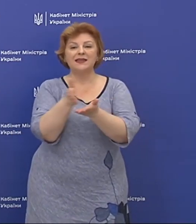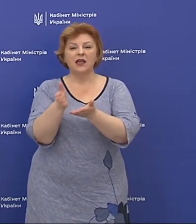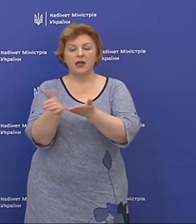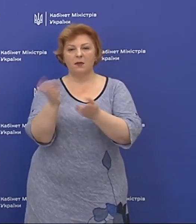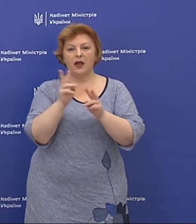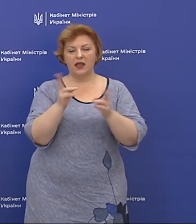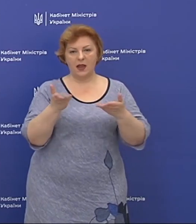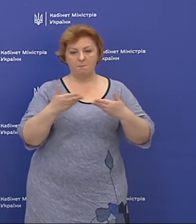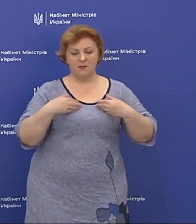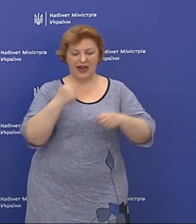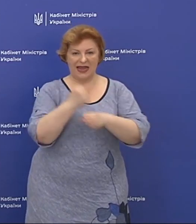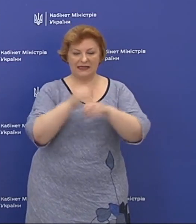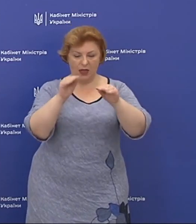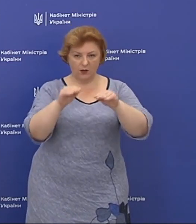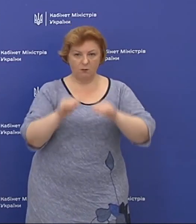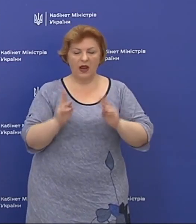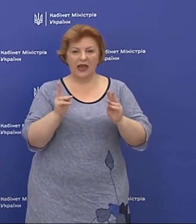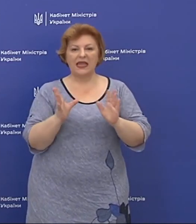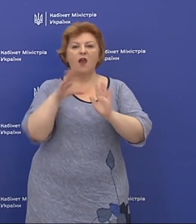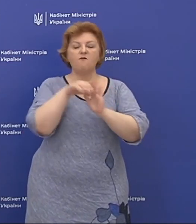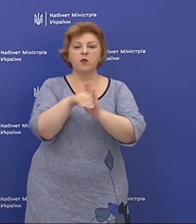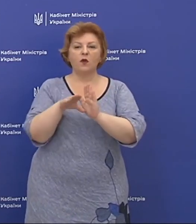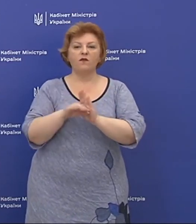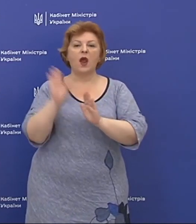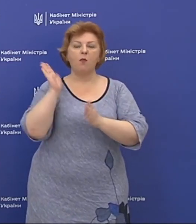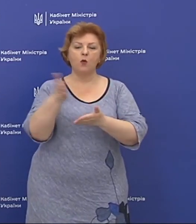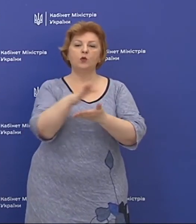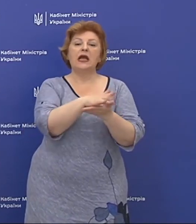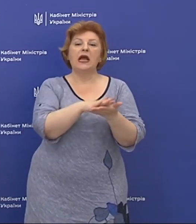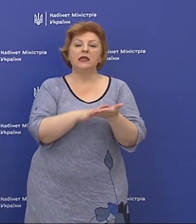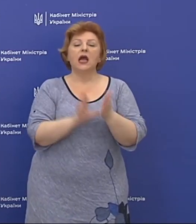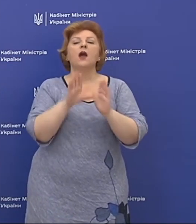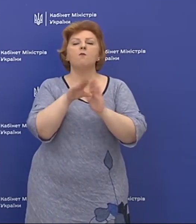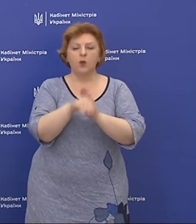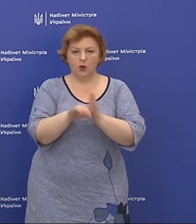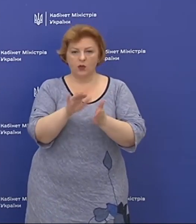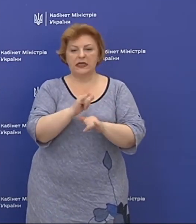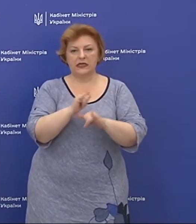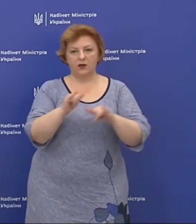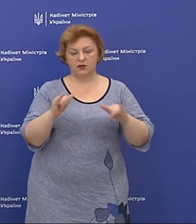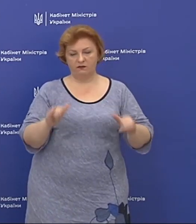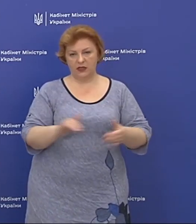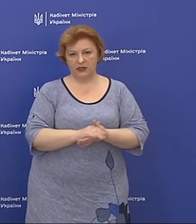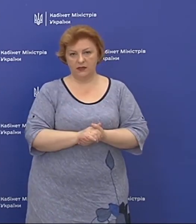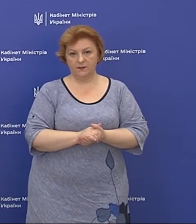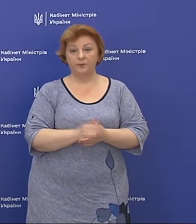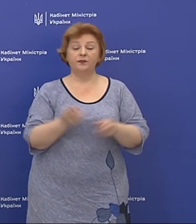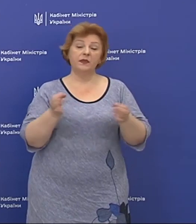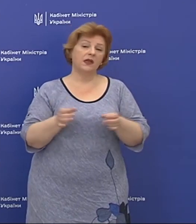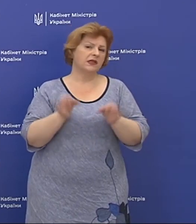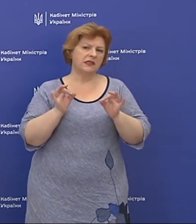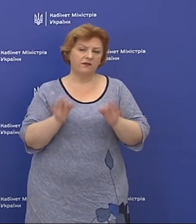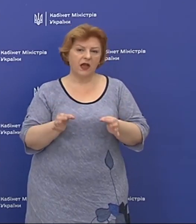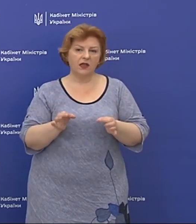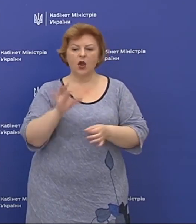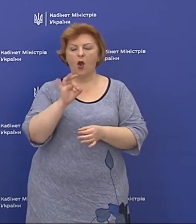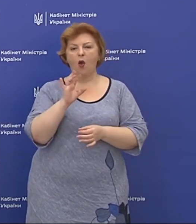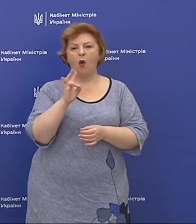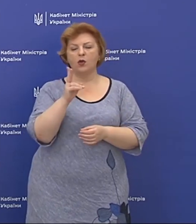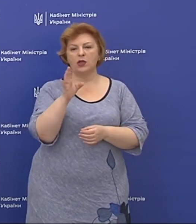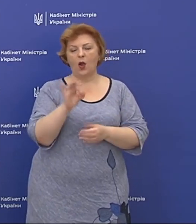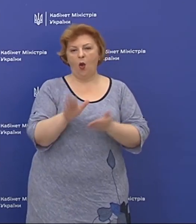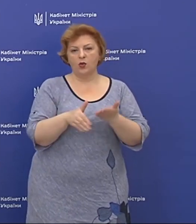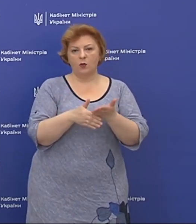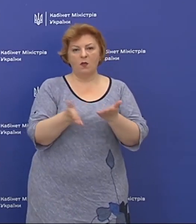які ми розробляли, які впроваджували, вони будуть надалі впроваджуватись і розвиватись. Це і, звичайно, онкологічна